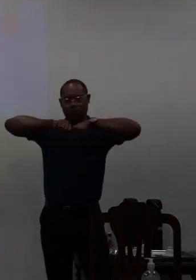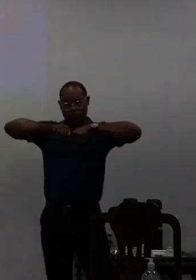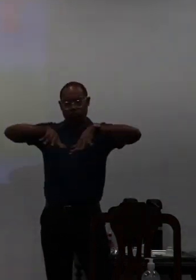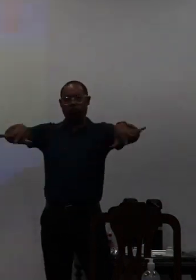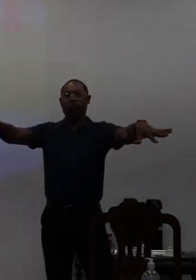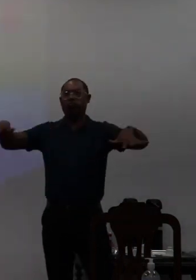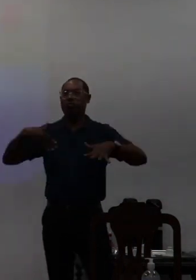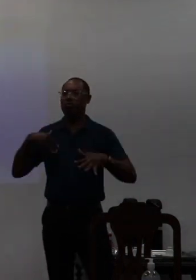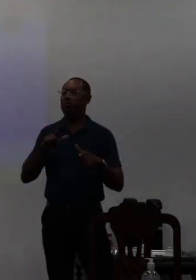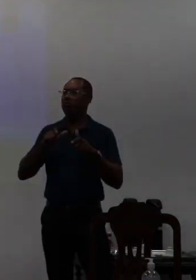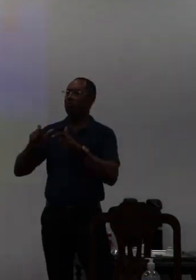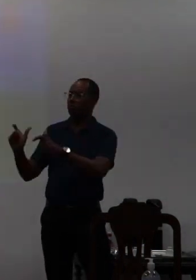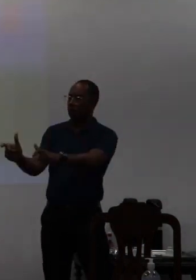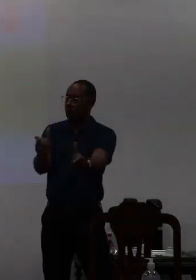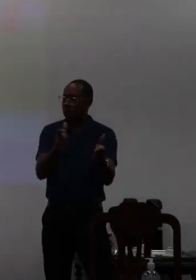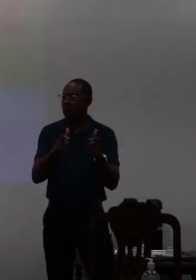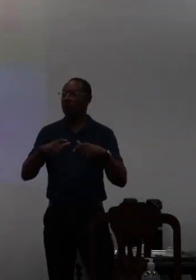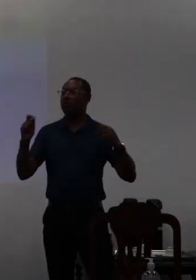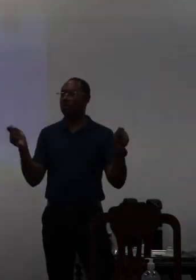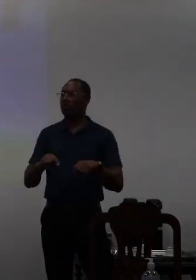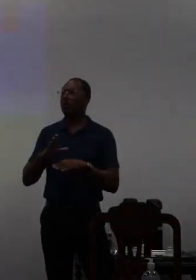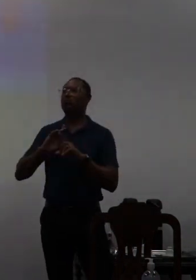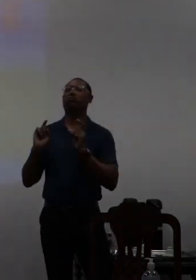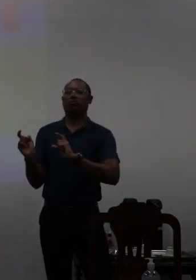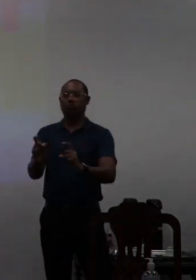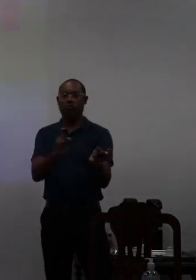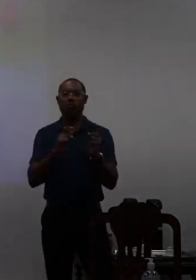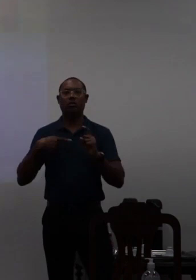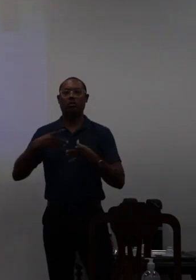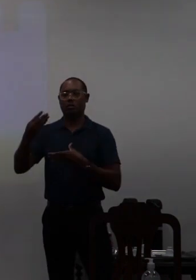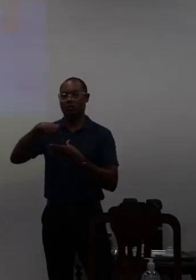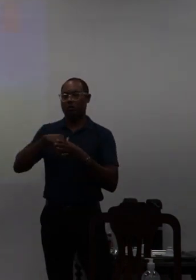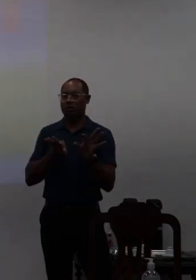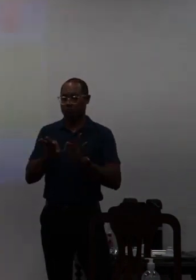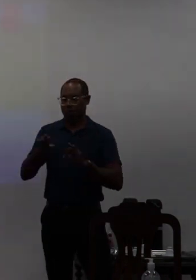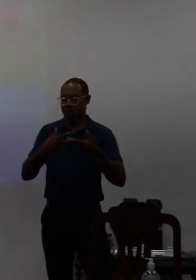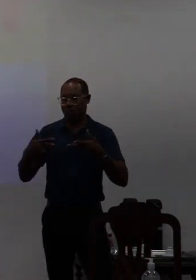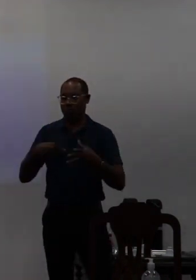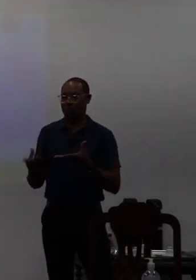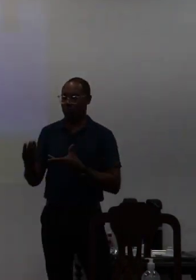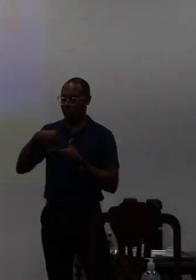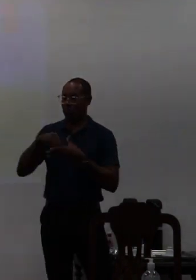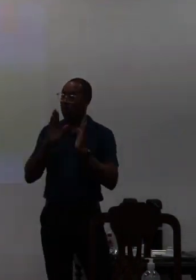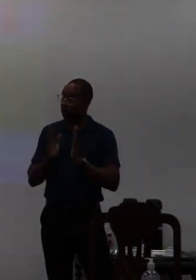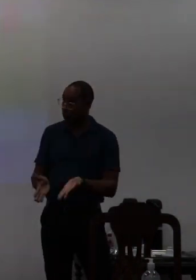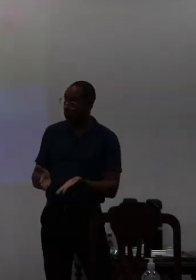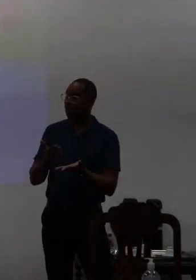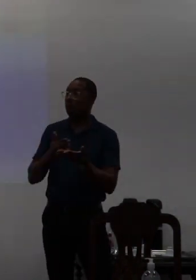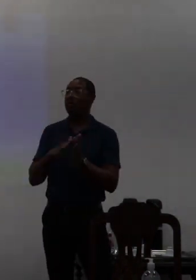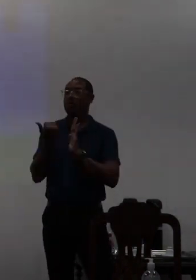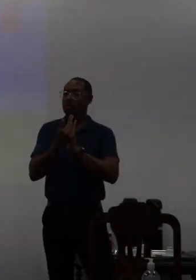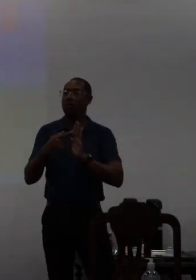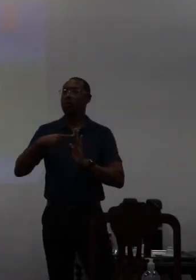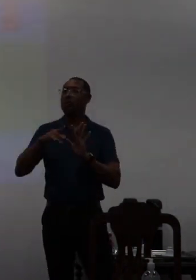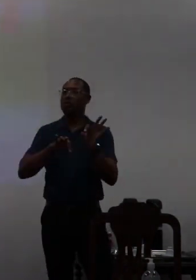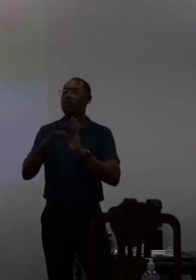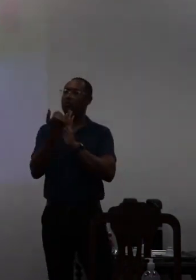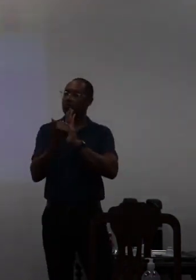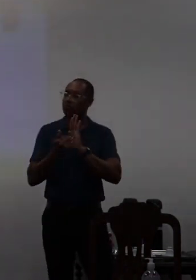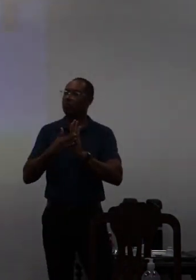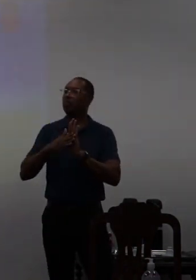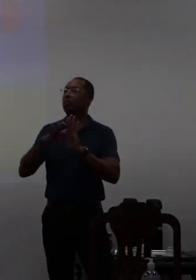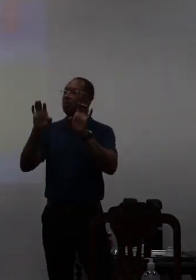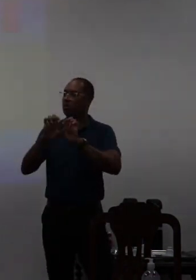em nossas respectivas unidades promover a discussão dentro do arcabouço que a gente havia colocado que era os programas estruturantes